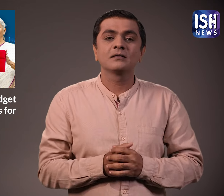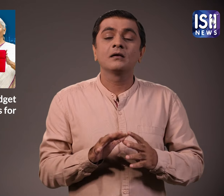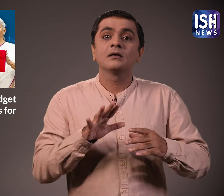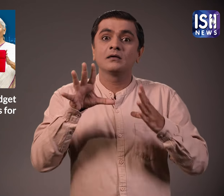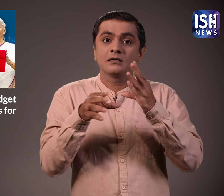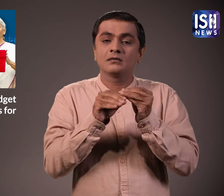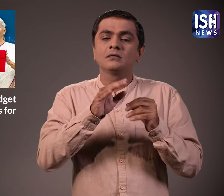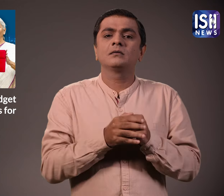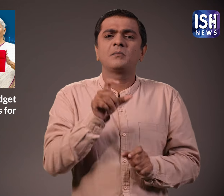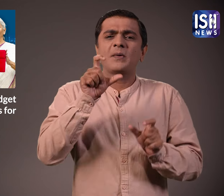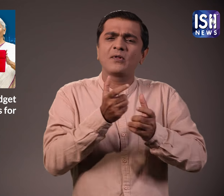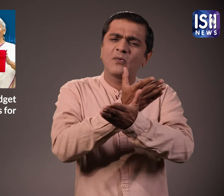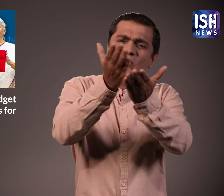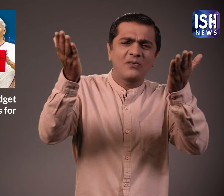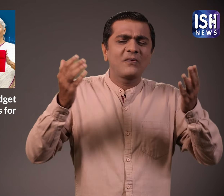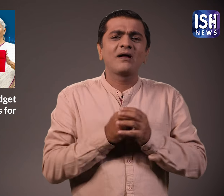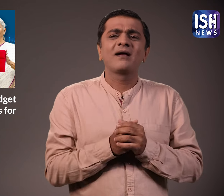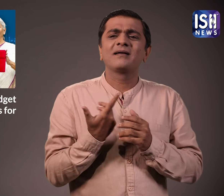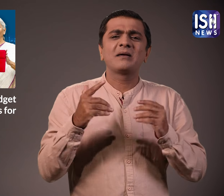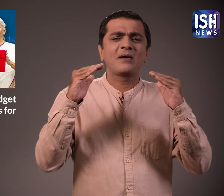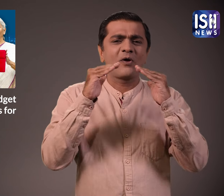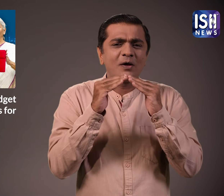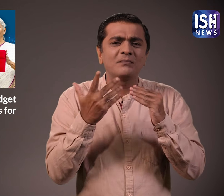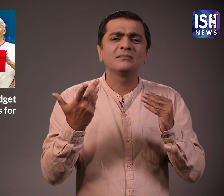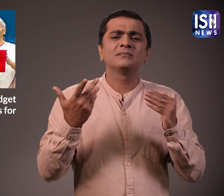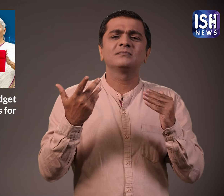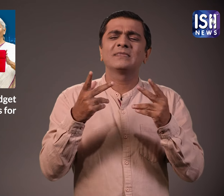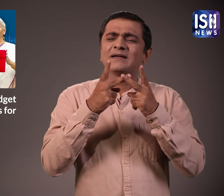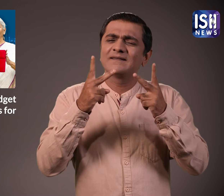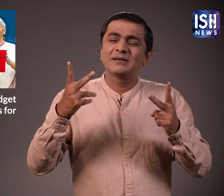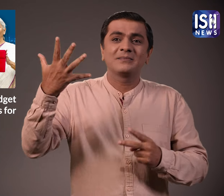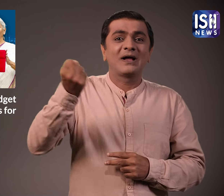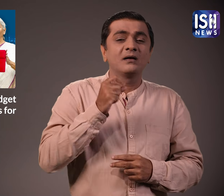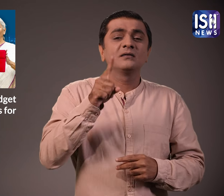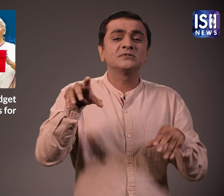संपत्ती खरीदते समय स्टाम पेपर आदी जैसे कई दस्तावेजों की आवशक्ता होती है